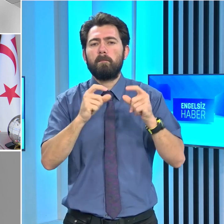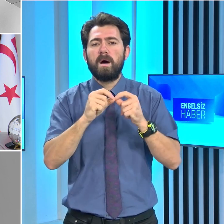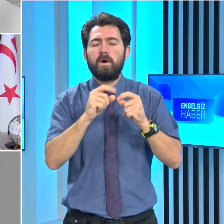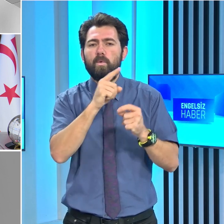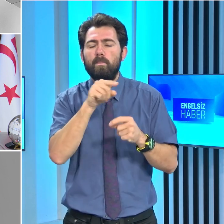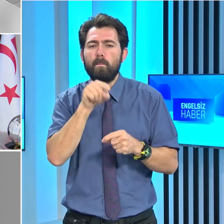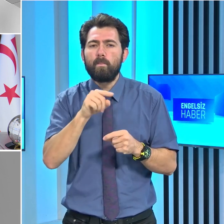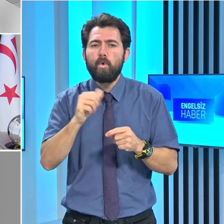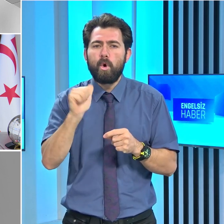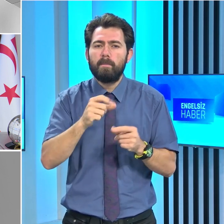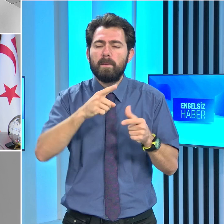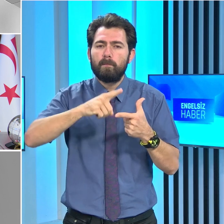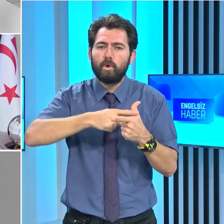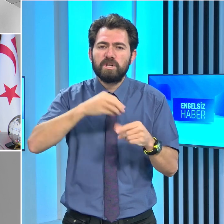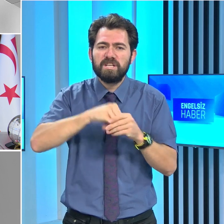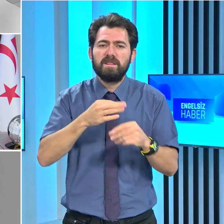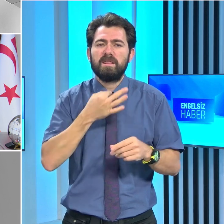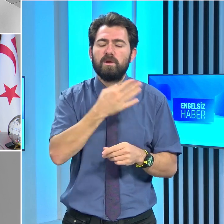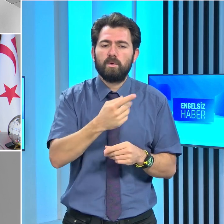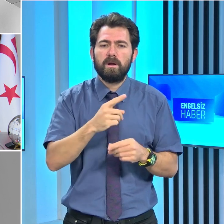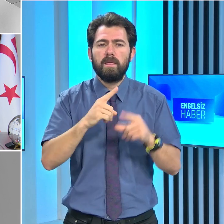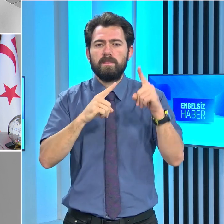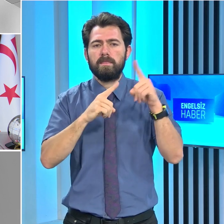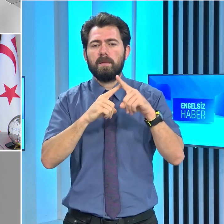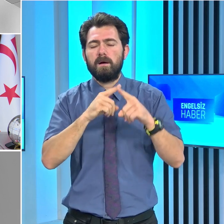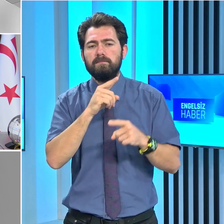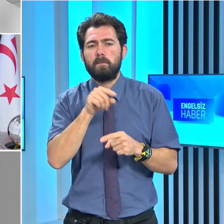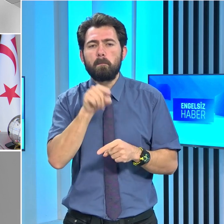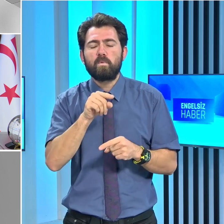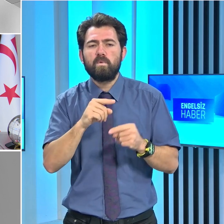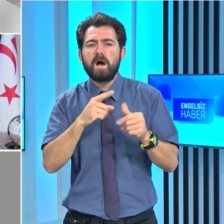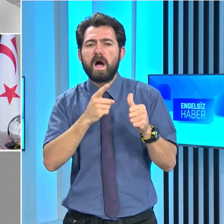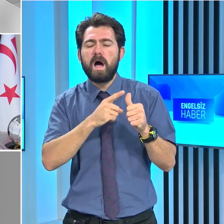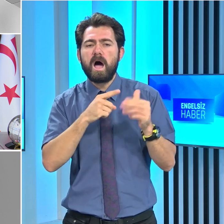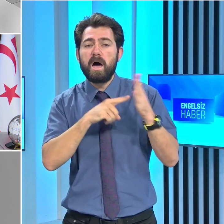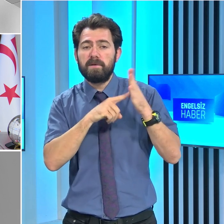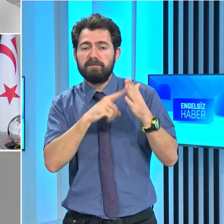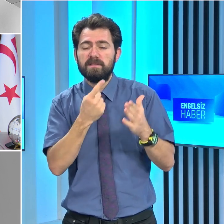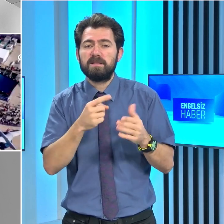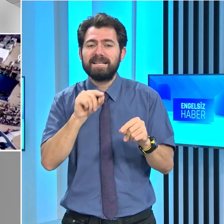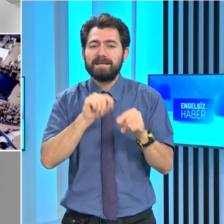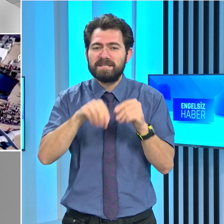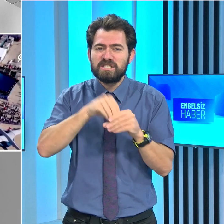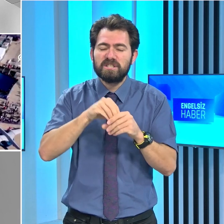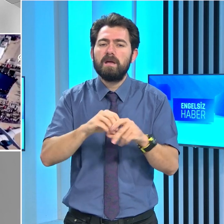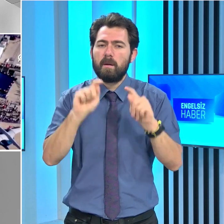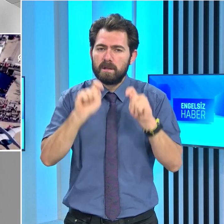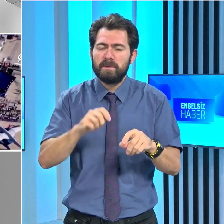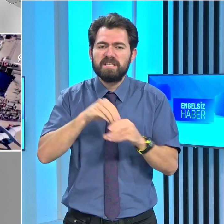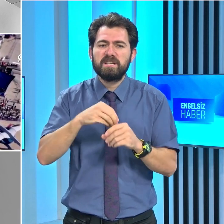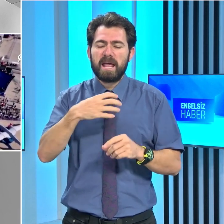gelişim için teşekkür eden Cumhurbaşkanı Tatar, bu vizyonun ülkemizde de sergilenmesi için